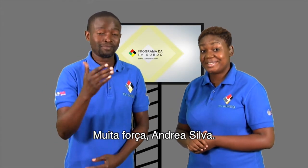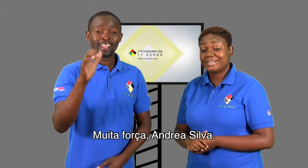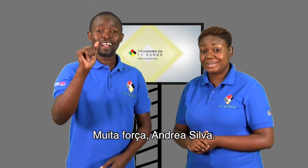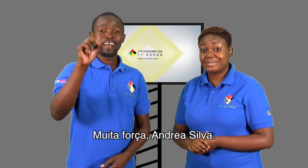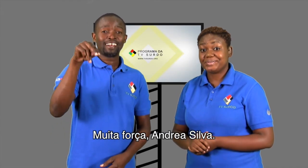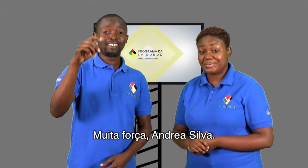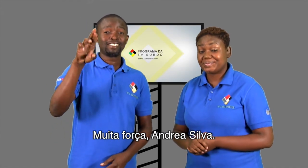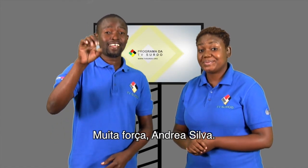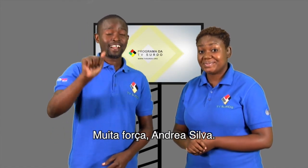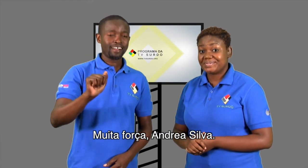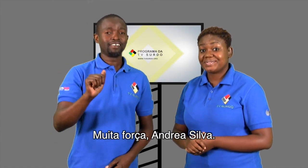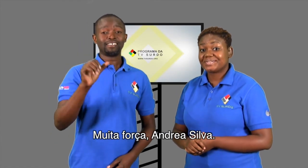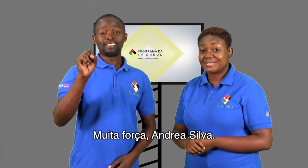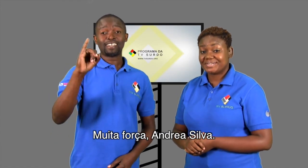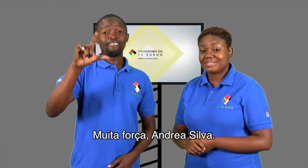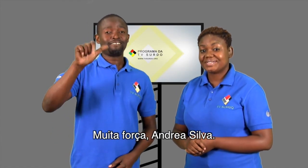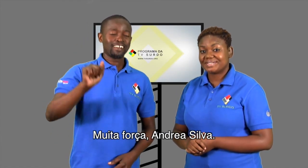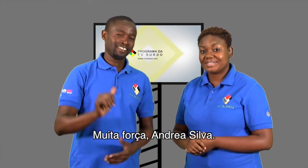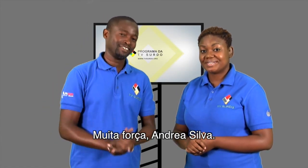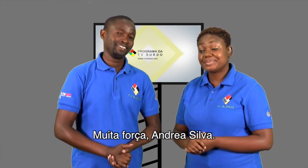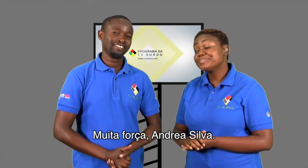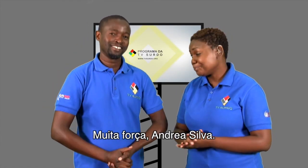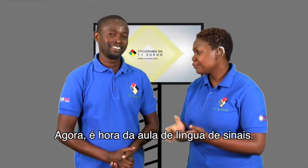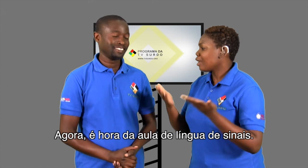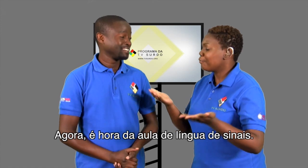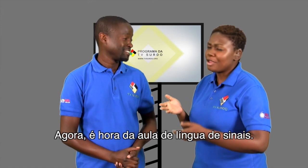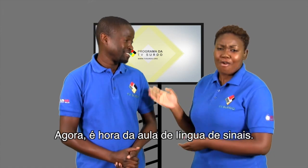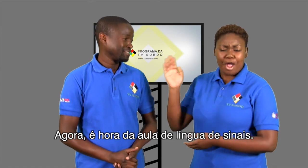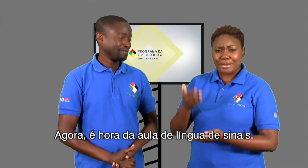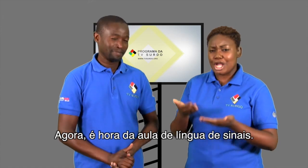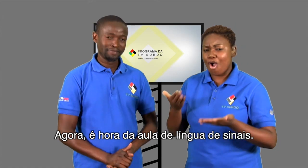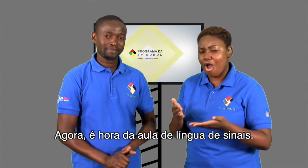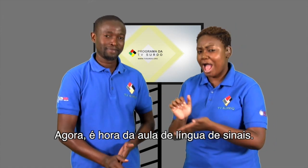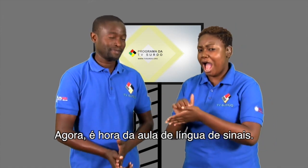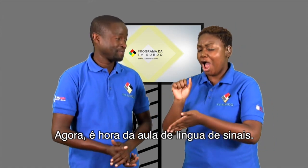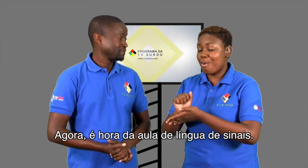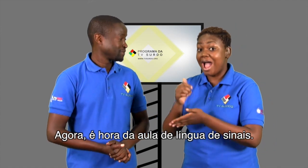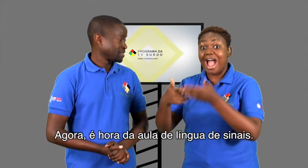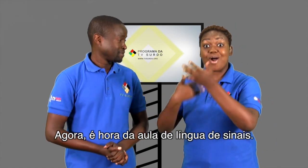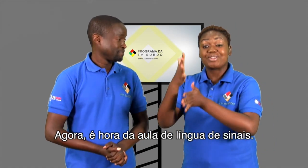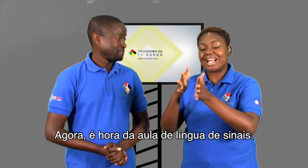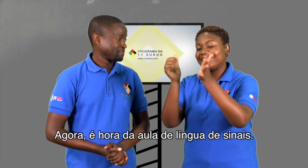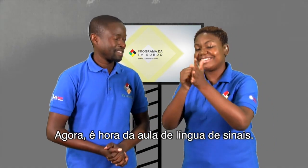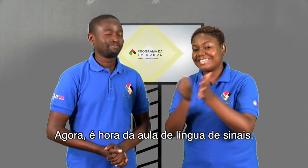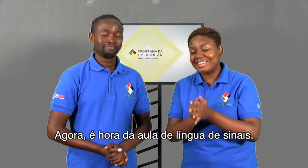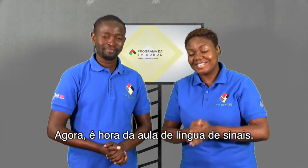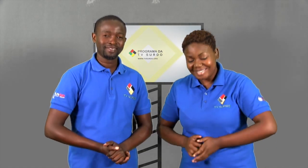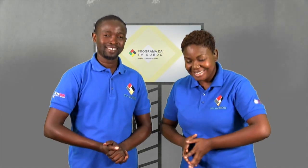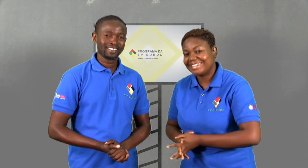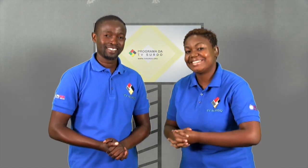Muita força, Andrea Silva. Agora é hora da aula de Língua de Sinais.